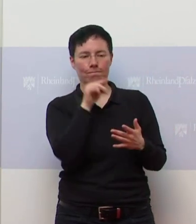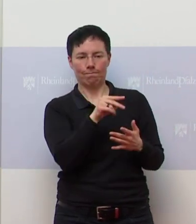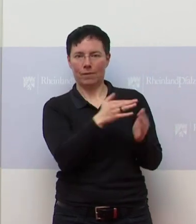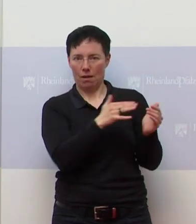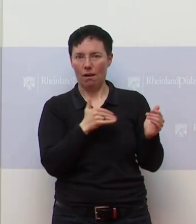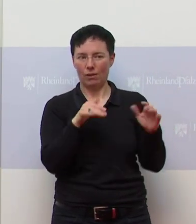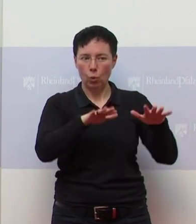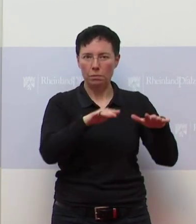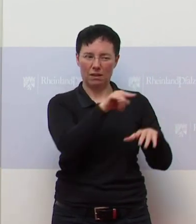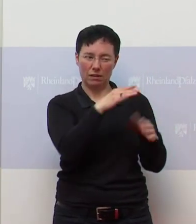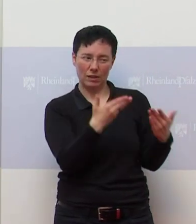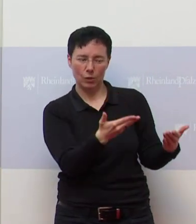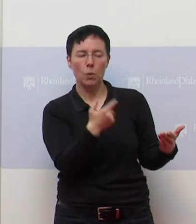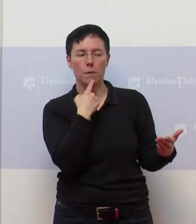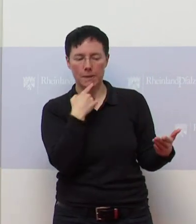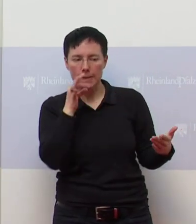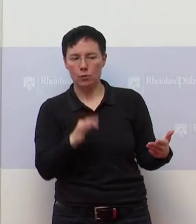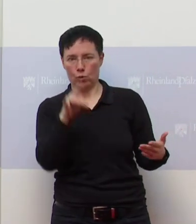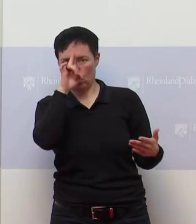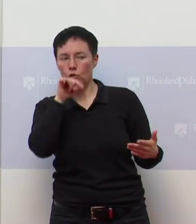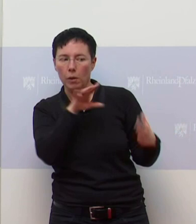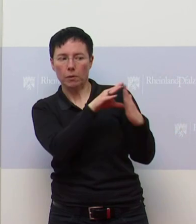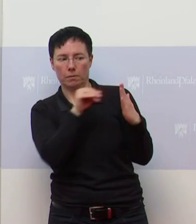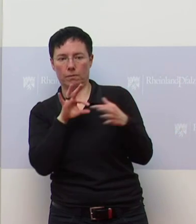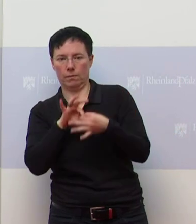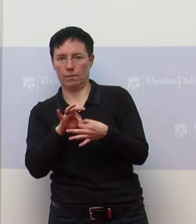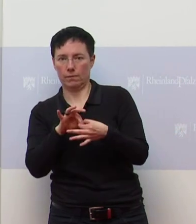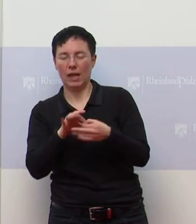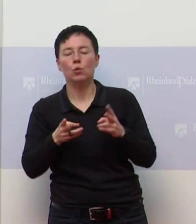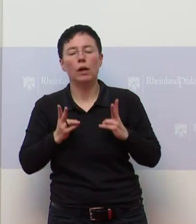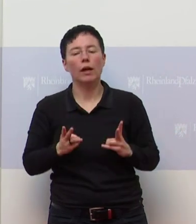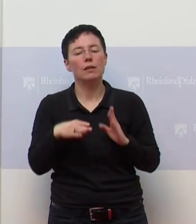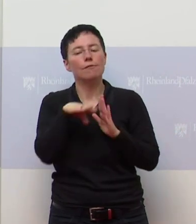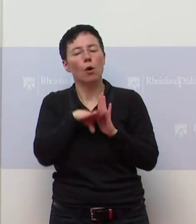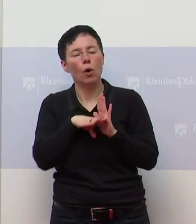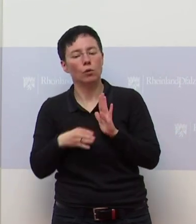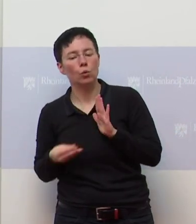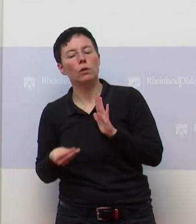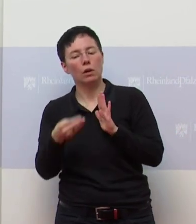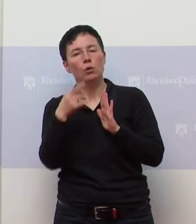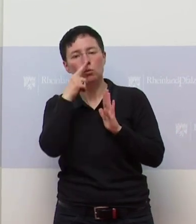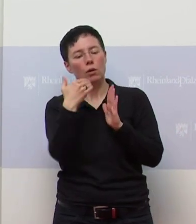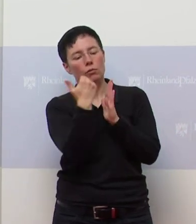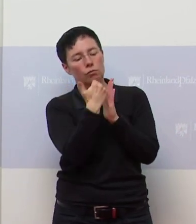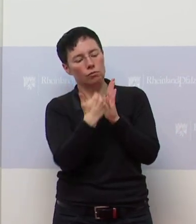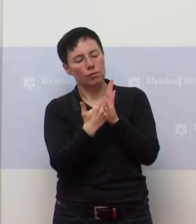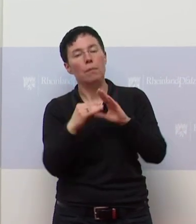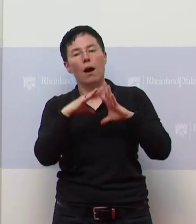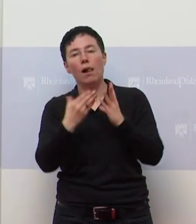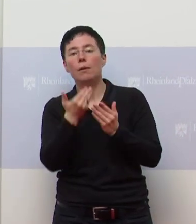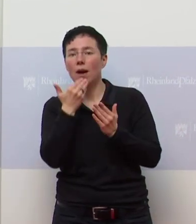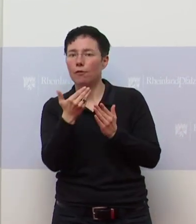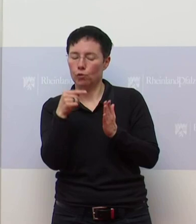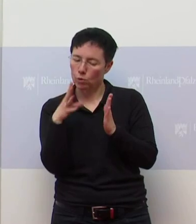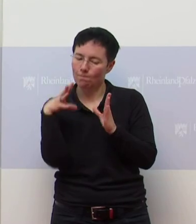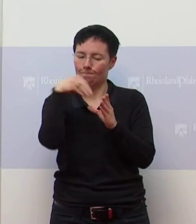so machen. Also das ist nicht in unserer Rechtsverordnung, da ist es, glaube ich, nur aufgezählt. Aber verbindlich machen wir es dann immer über die Allgemeinverfügungen.